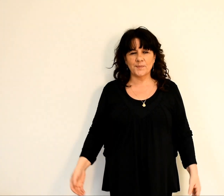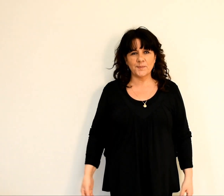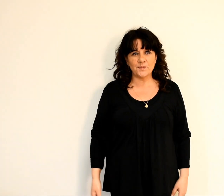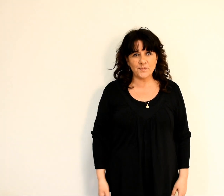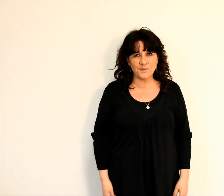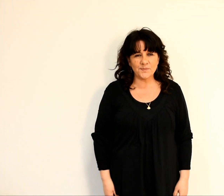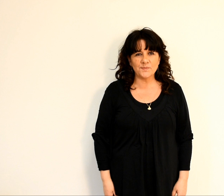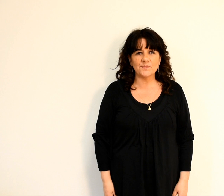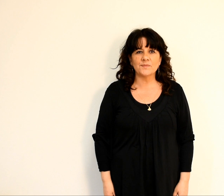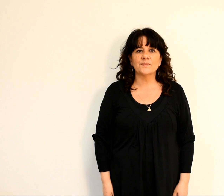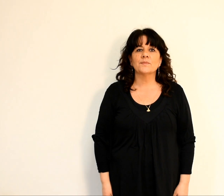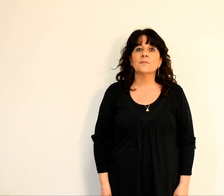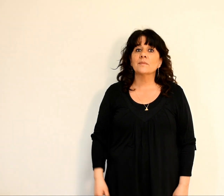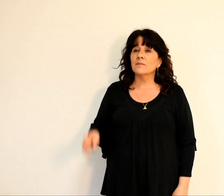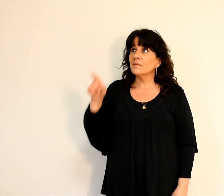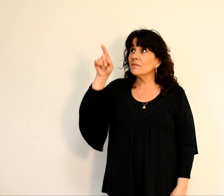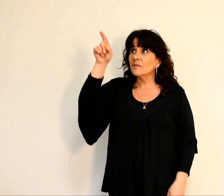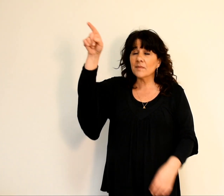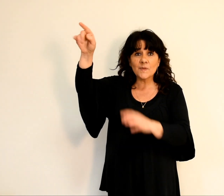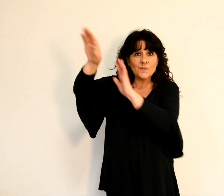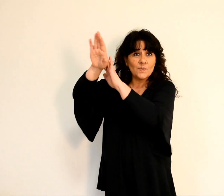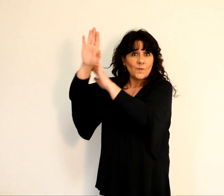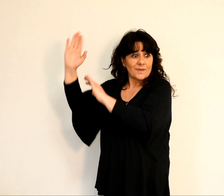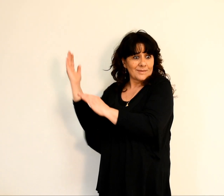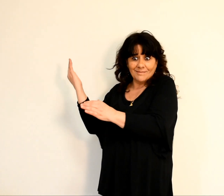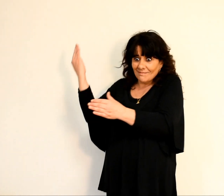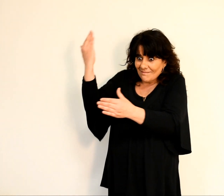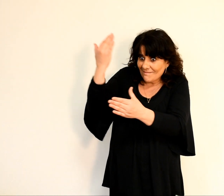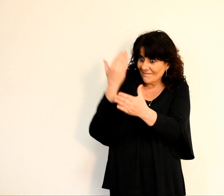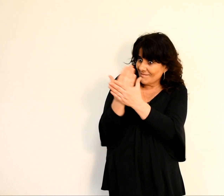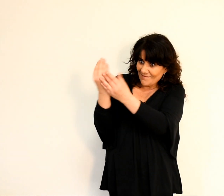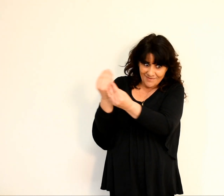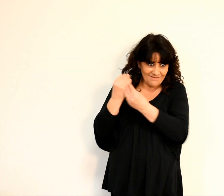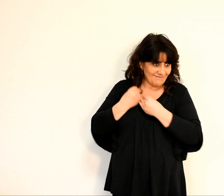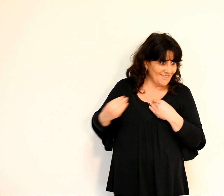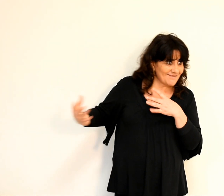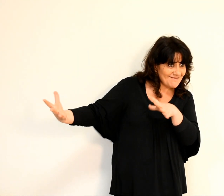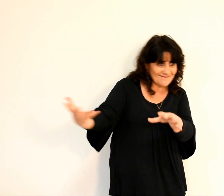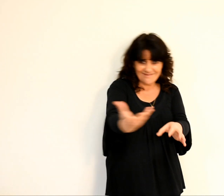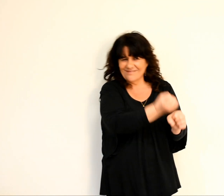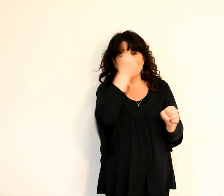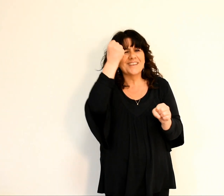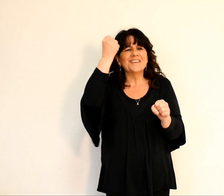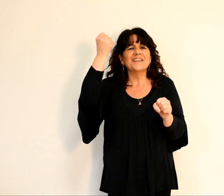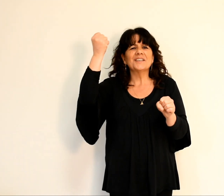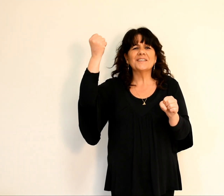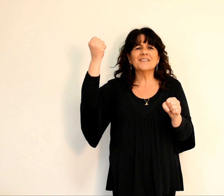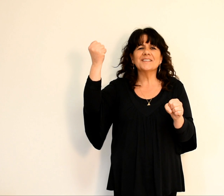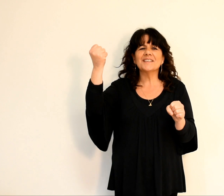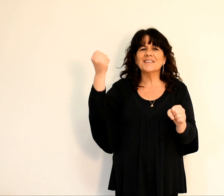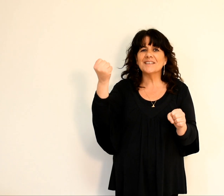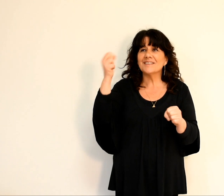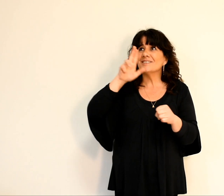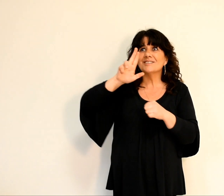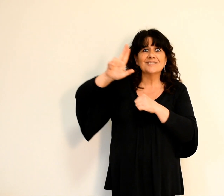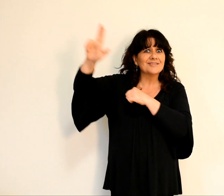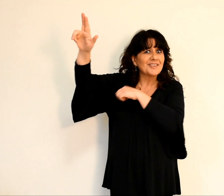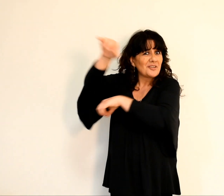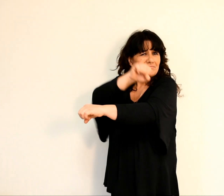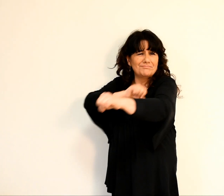Ta droite me rend vainqueur. Le Seigneur fait tout pour moi.